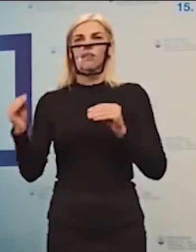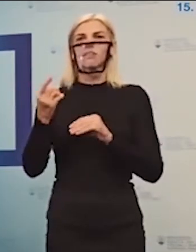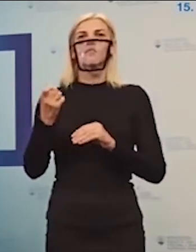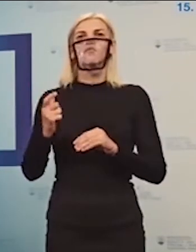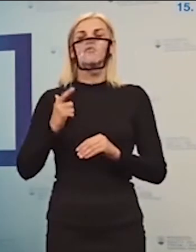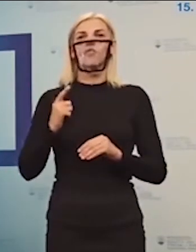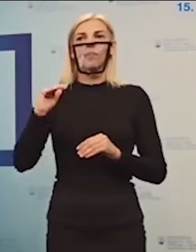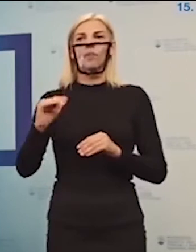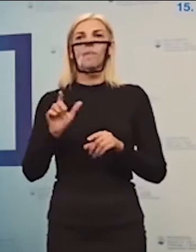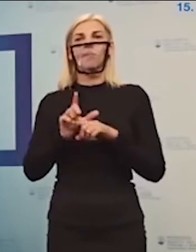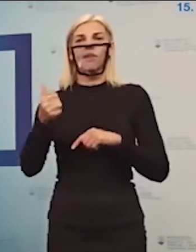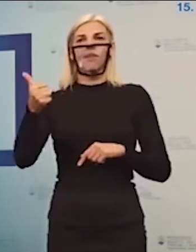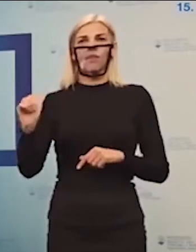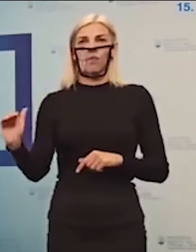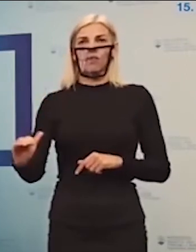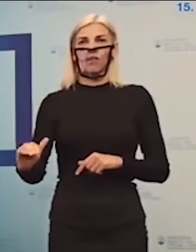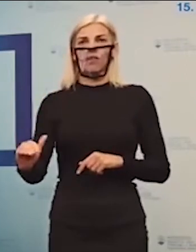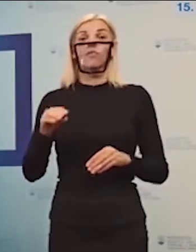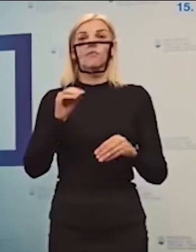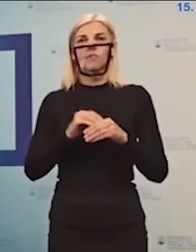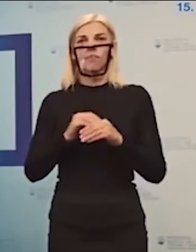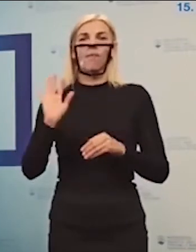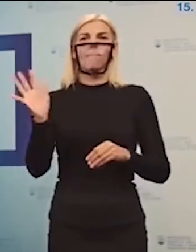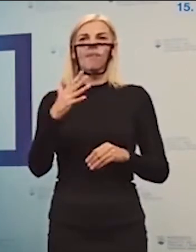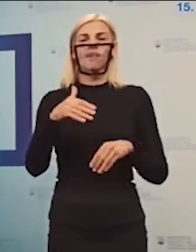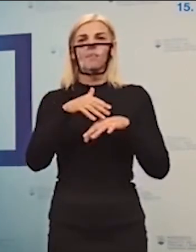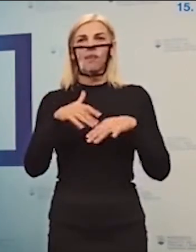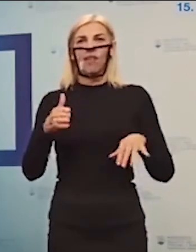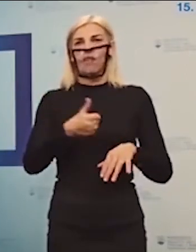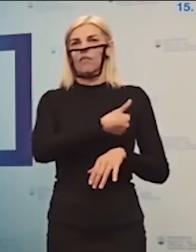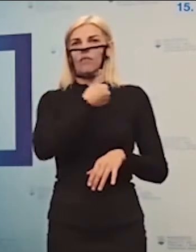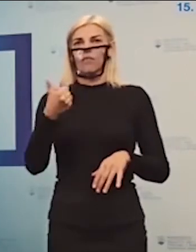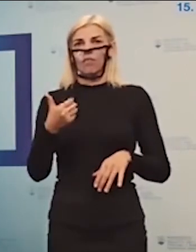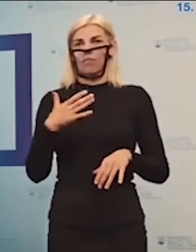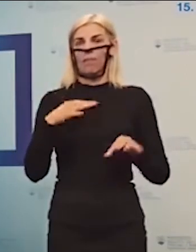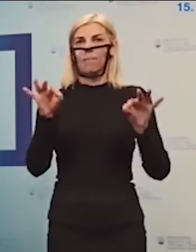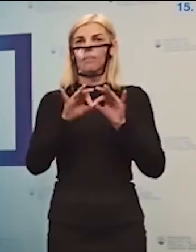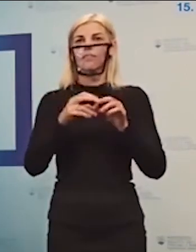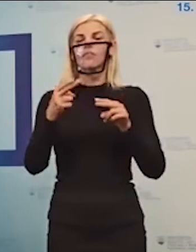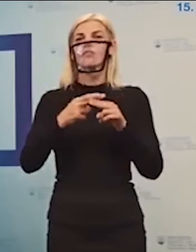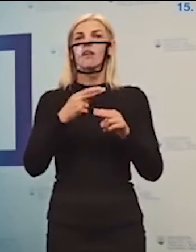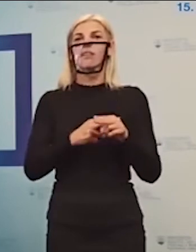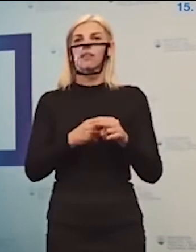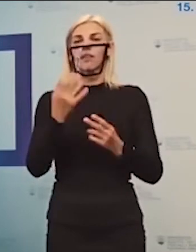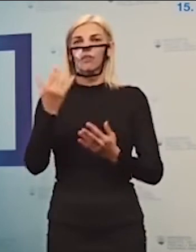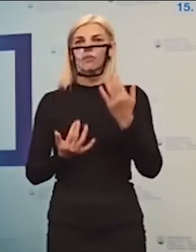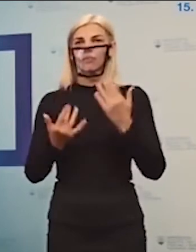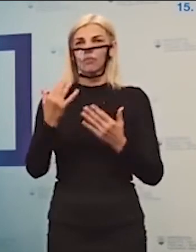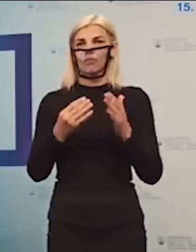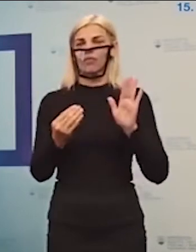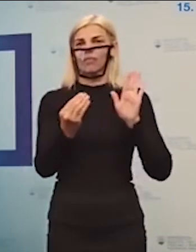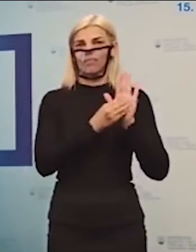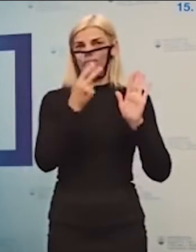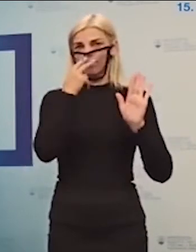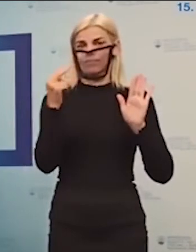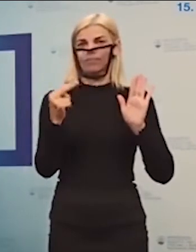dieťa. To je tých 15 miliónov ročne, ktoré vidíte aj v tom štátnom rozpočte, ktoré už máme pripravené na budúci rok, na zvýšené finančné